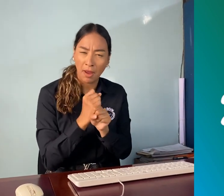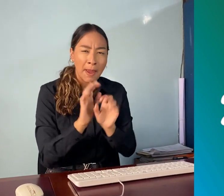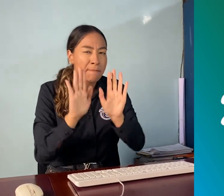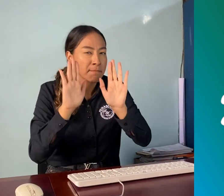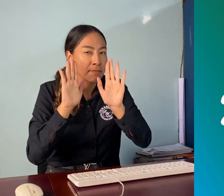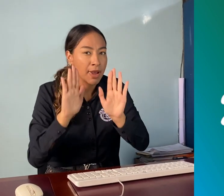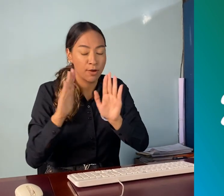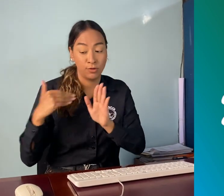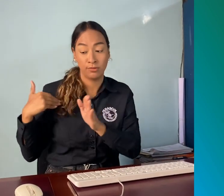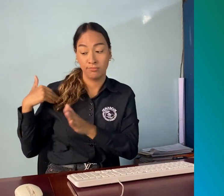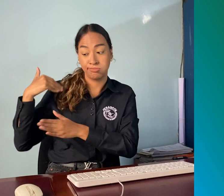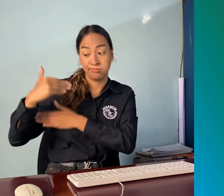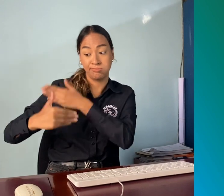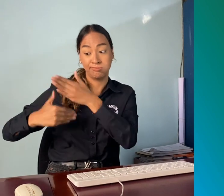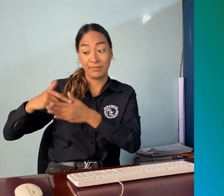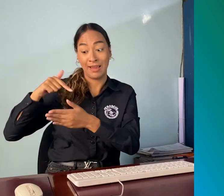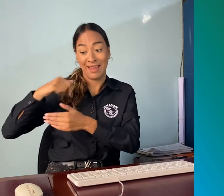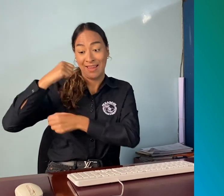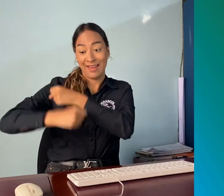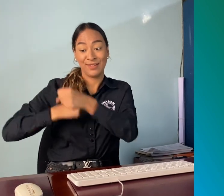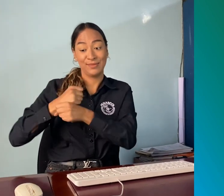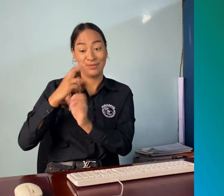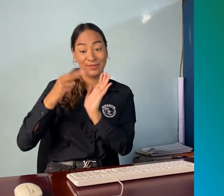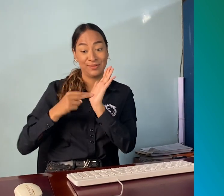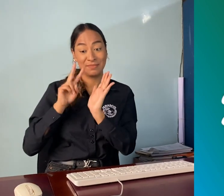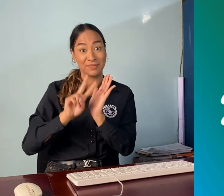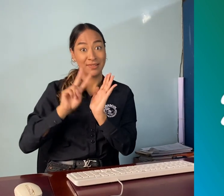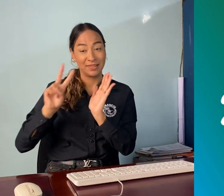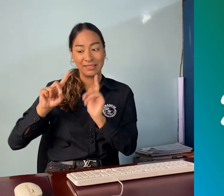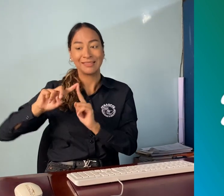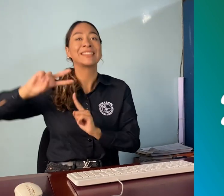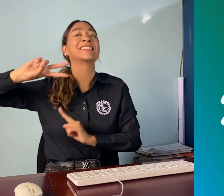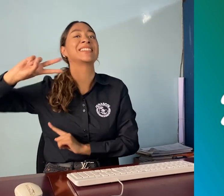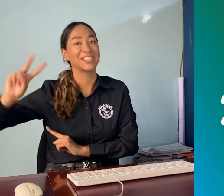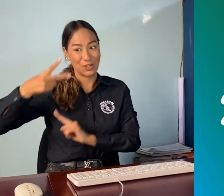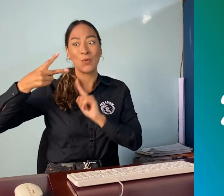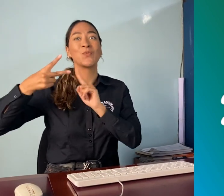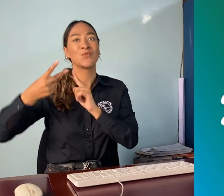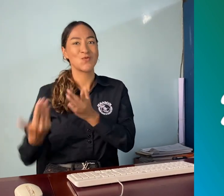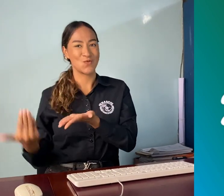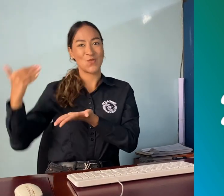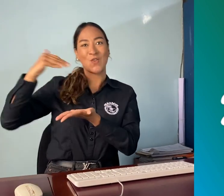Y para el año 2022 se tuvo la segunda fase de este trabajo articulado.